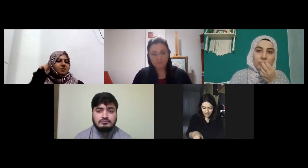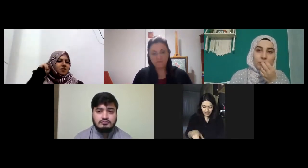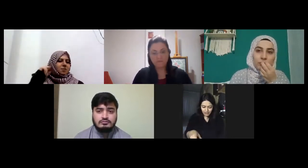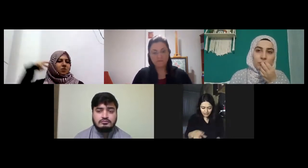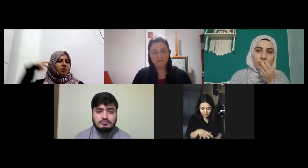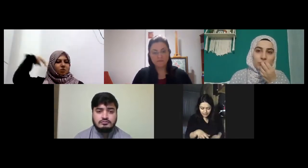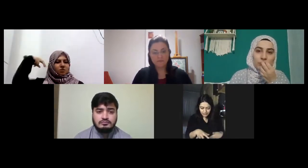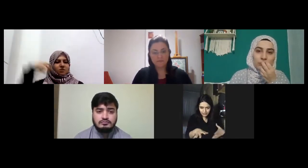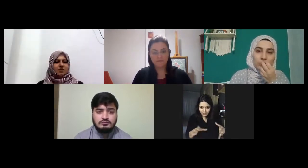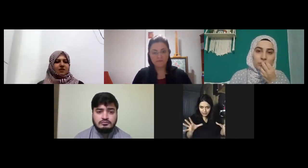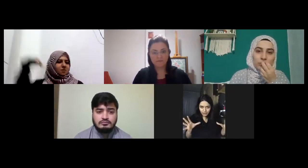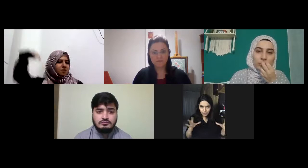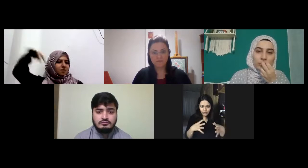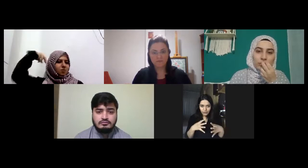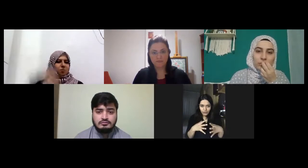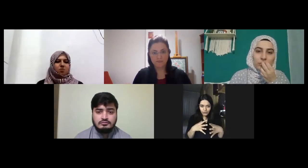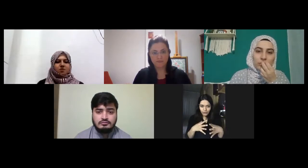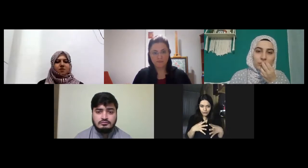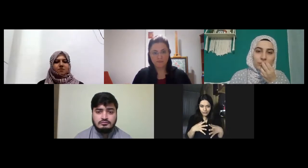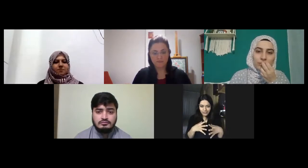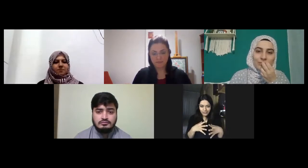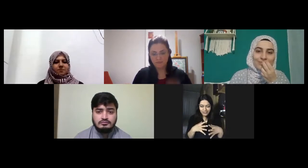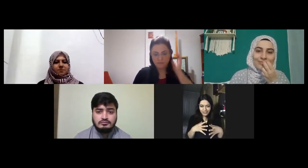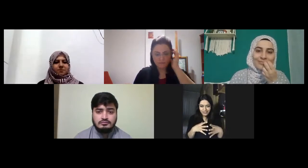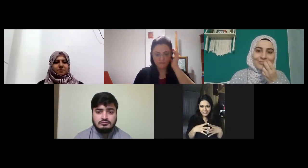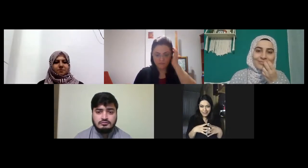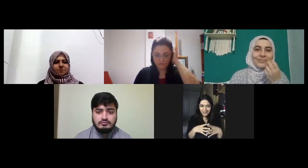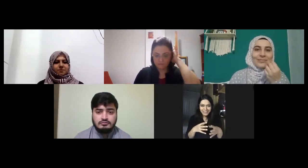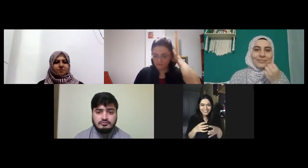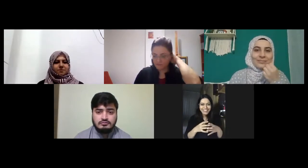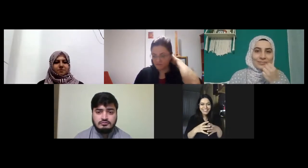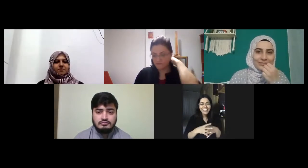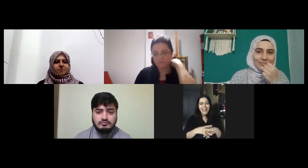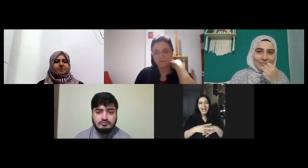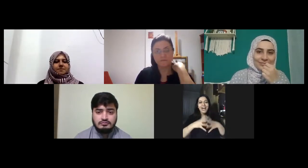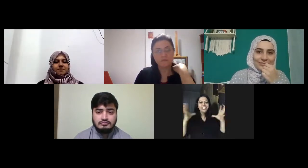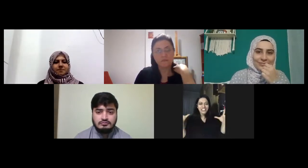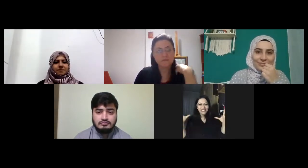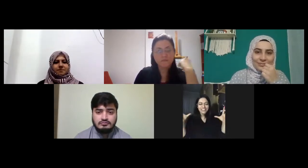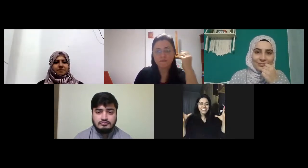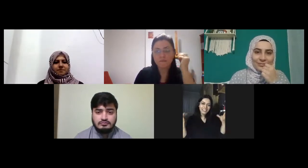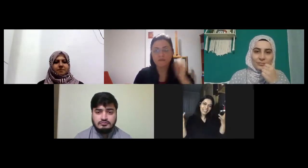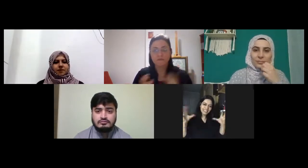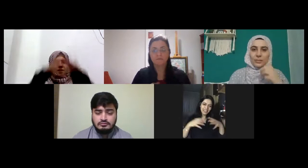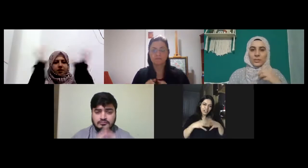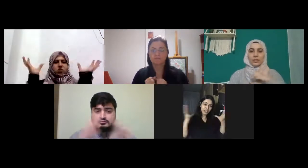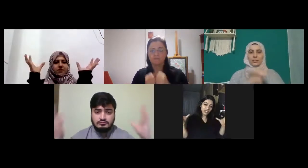şeyde bak kiraz gibi hani küpe pörzi evet açık renk yani açık